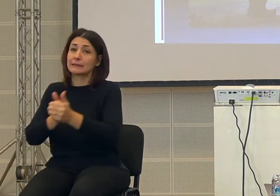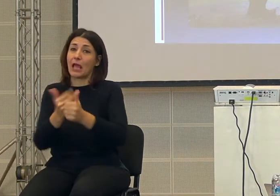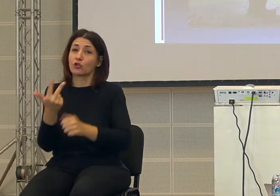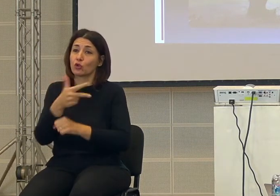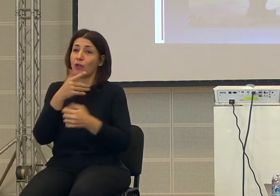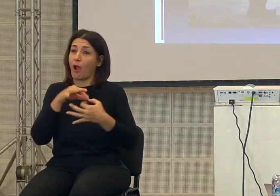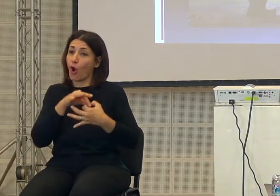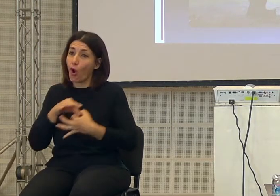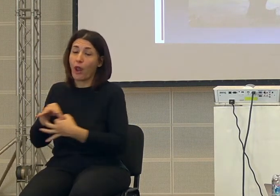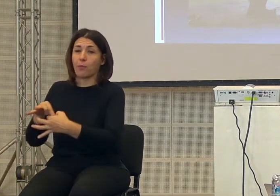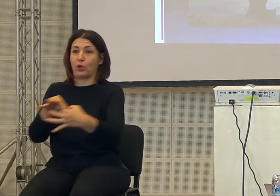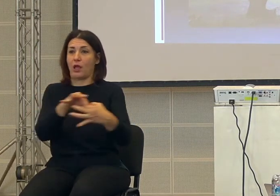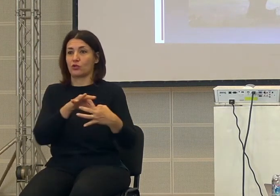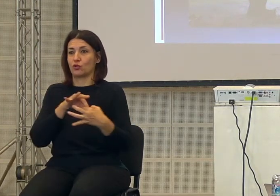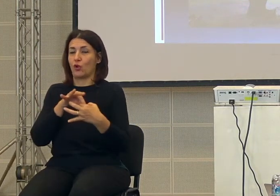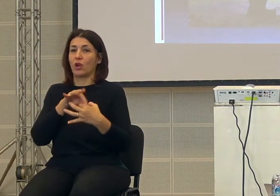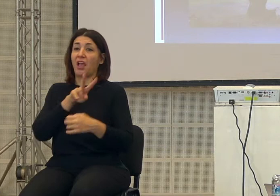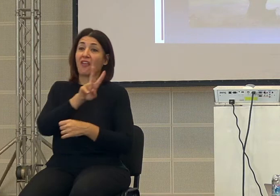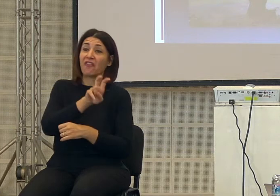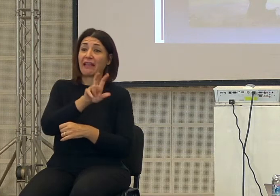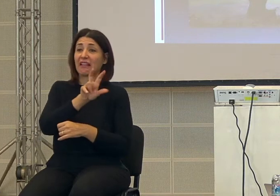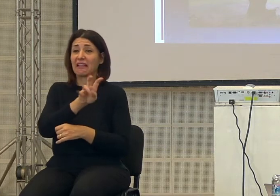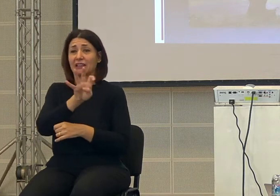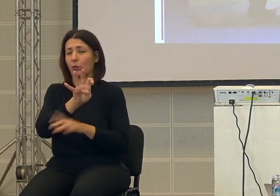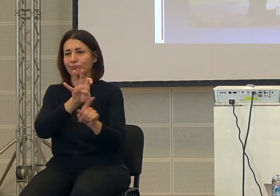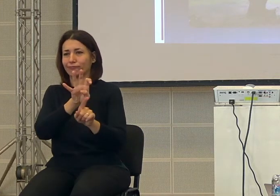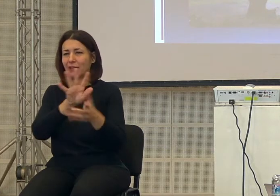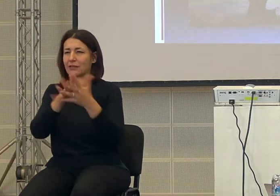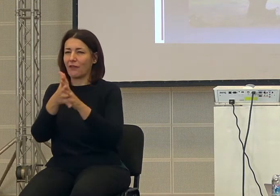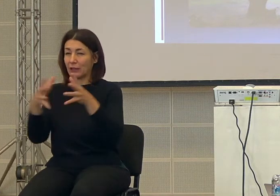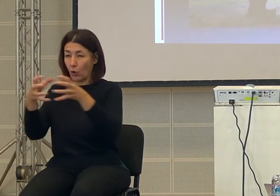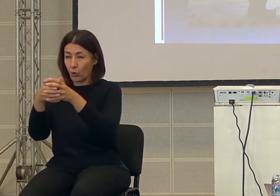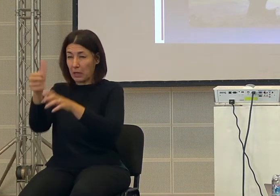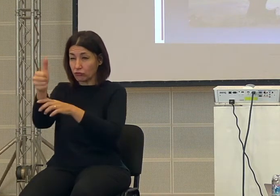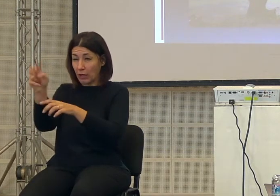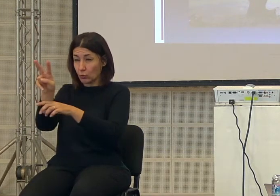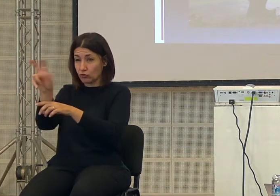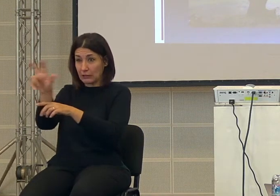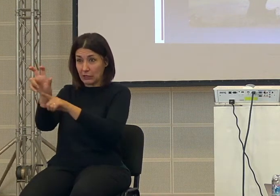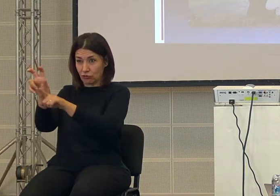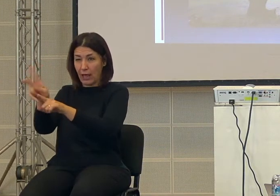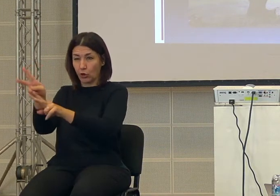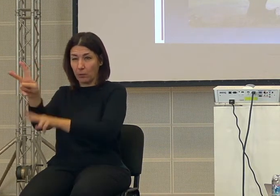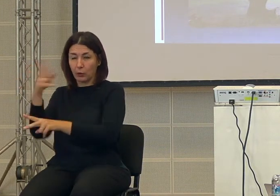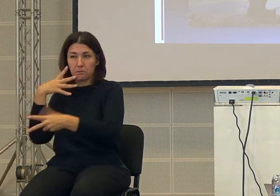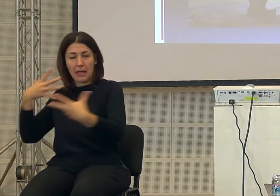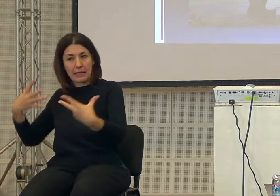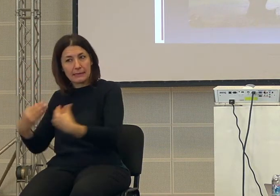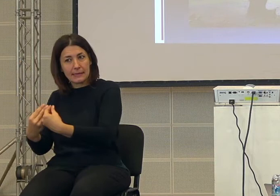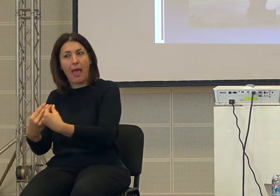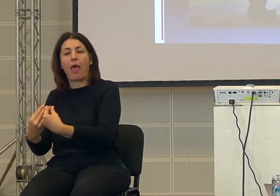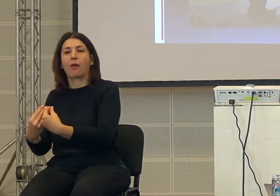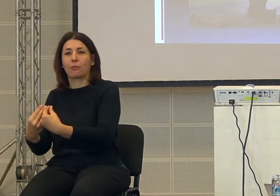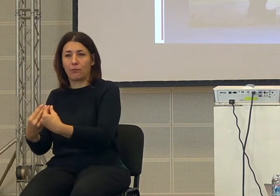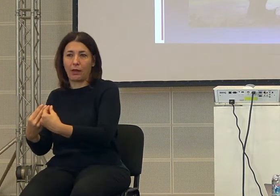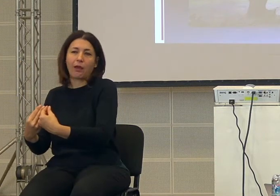collaborare non in 20, 30 o 40, ma forse in 100, 200, 300 persone insieme permetteva